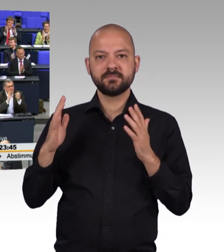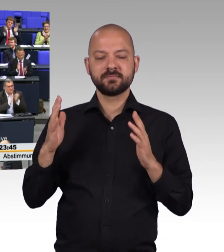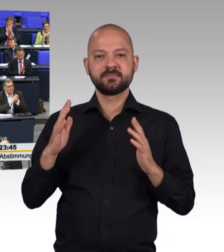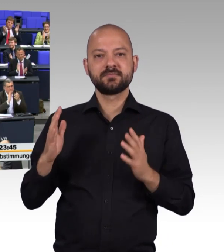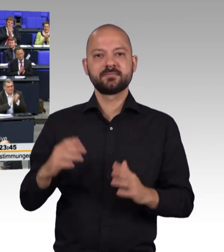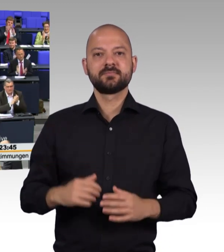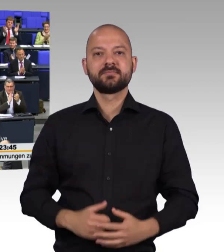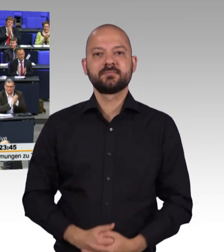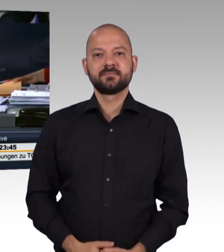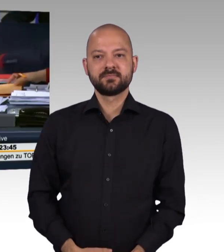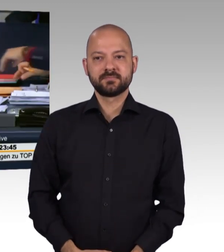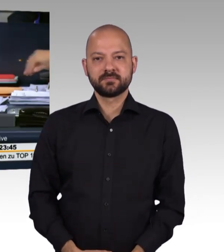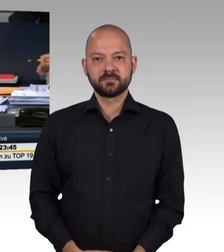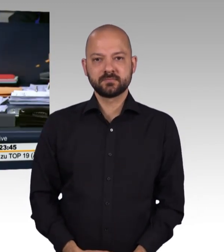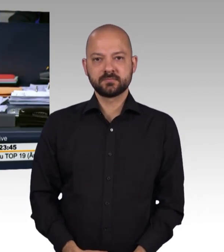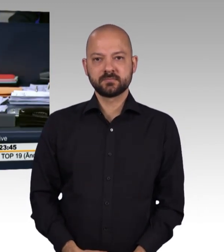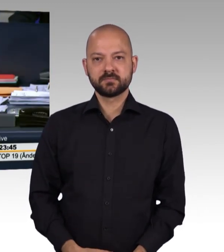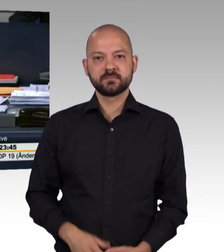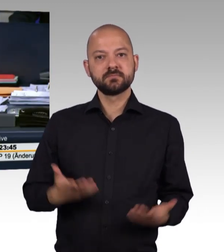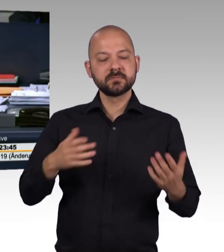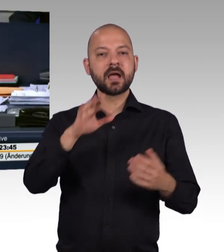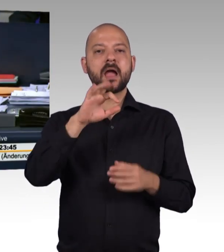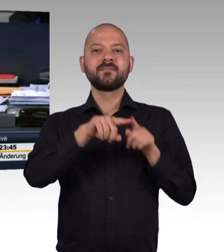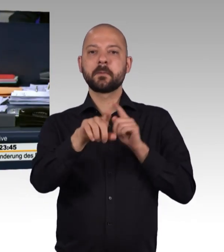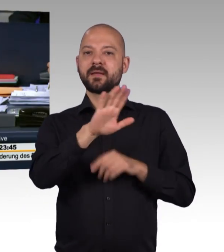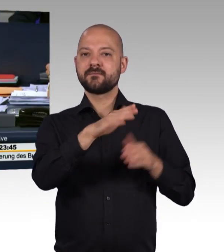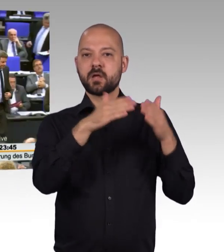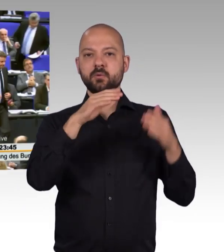Der Kollege Jens Beck hat das Wort für die FDP-Fraktion.